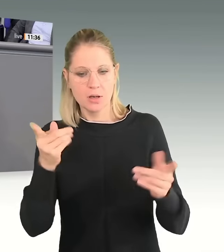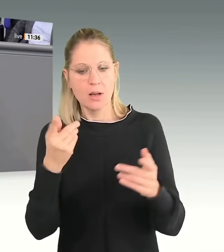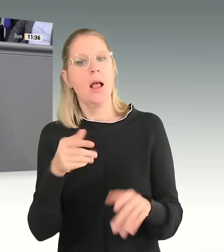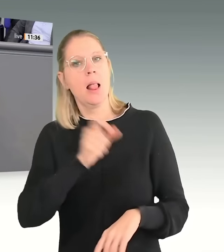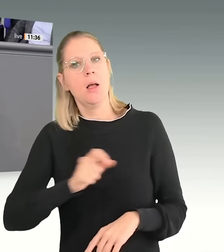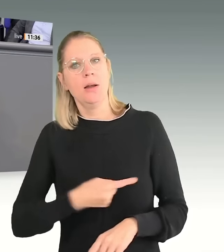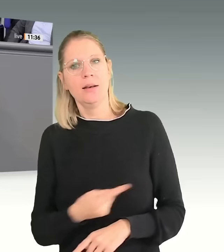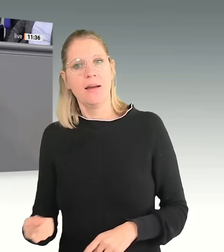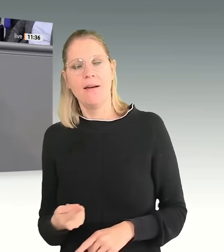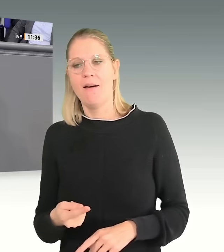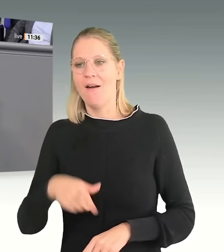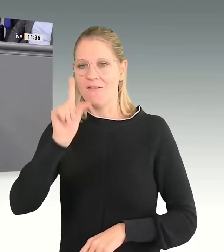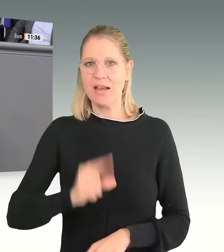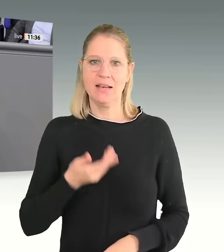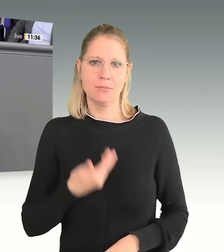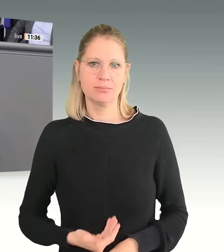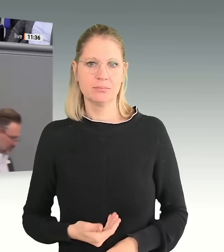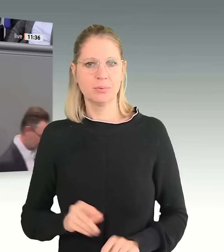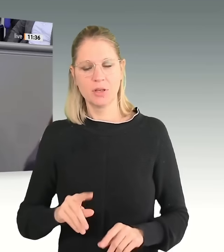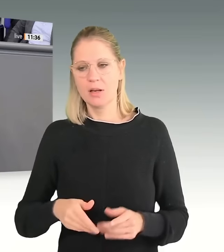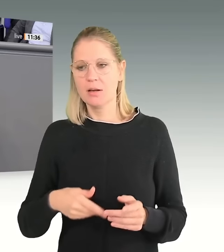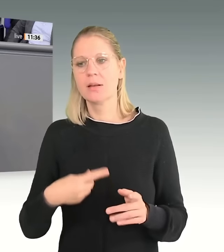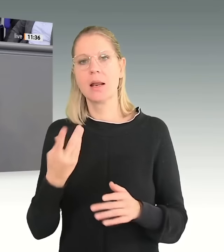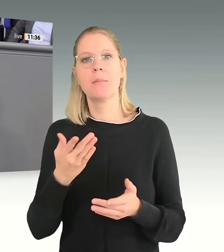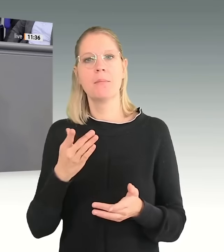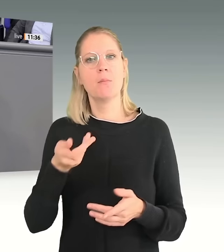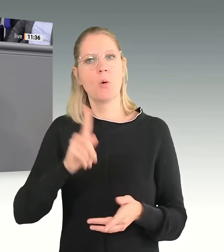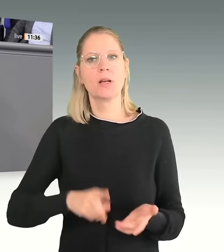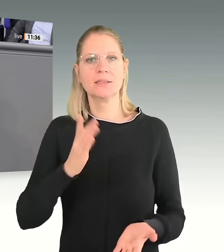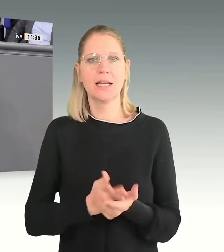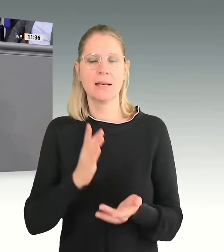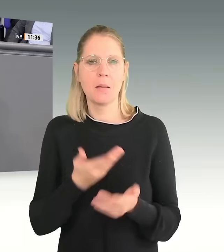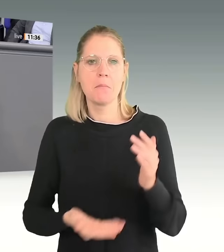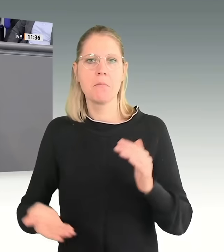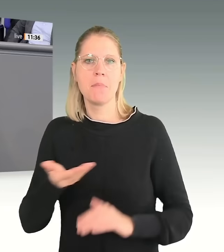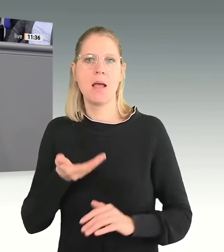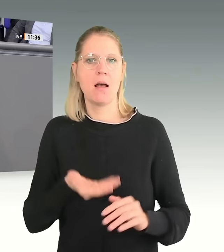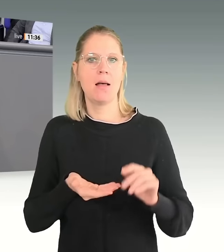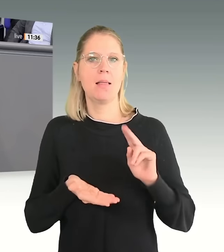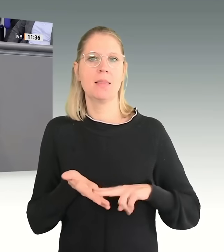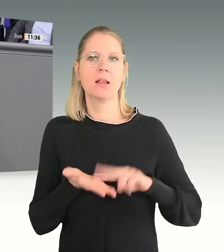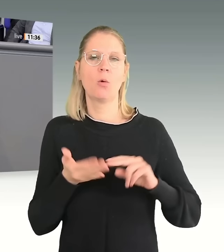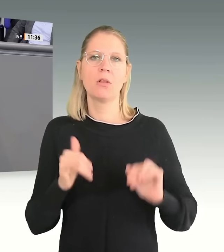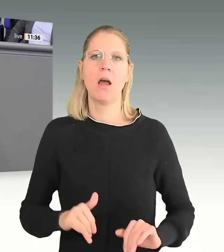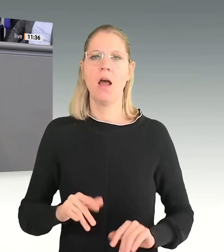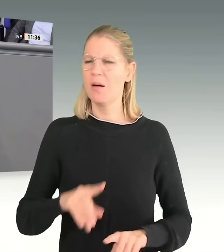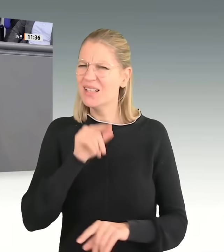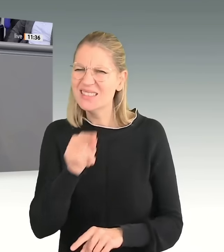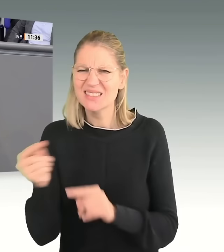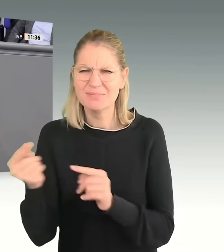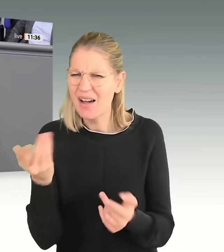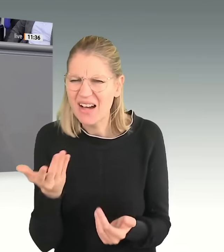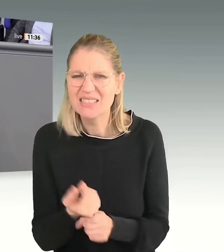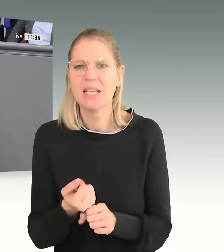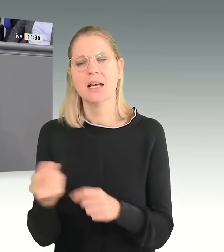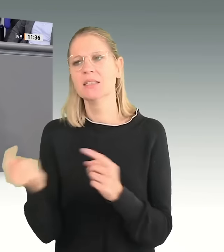Importmonet am Ende des Tages haben. Aber was machen Sie? Nein, was machen Sie? Sie diskutieren darüber, ob die Bürgergelderhöhung zu viel ist oder nicht.